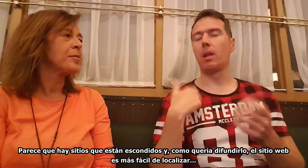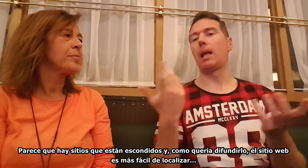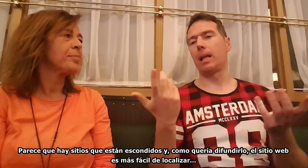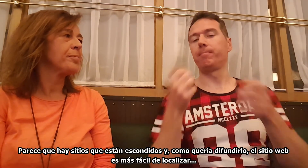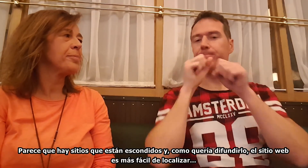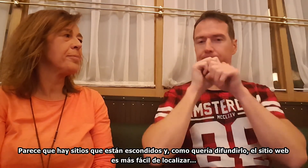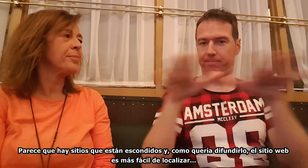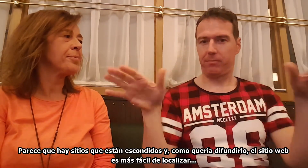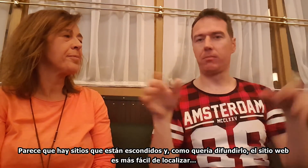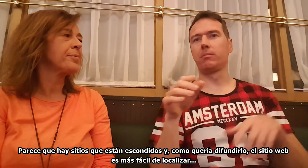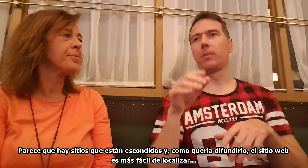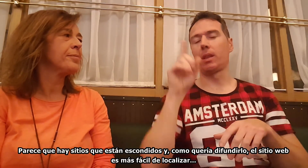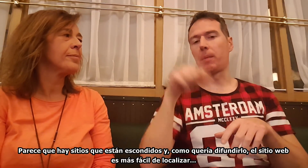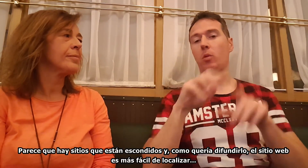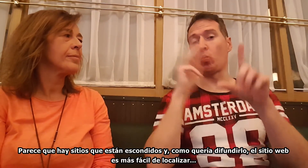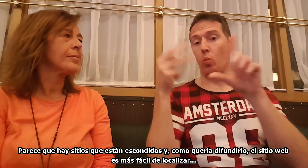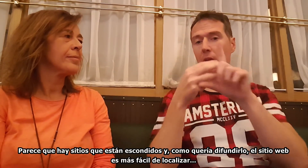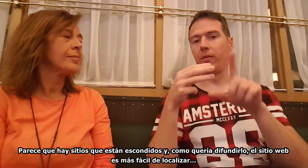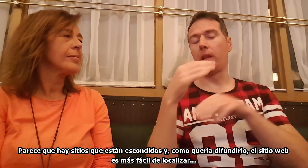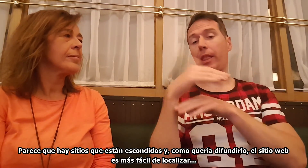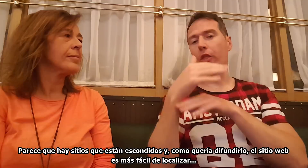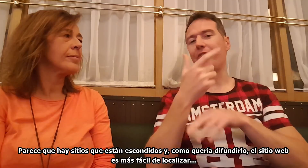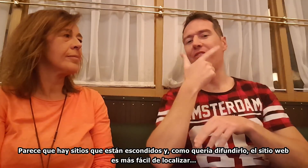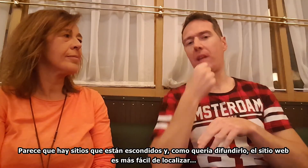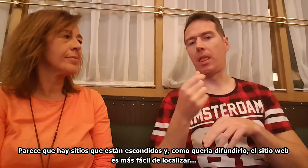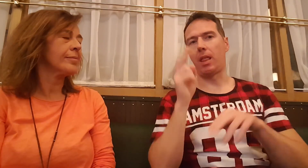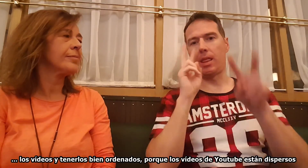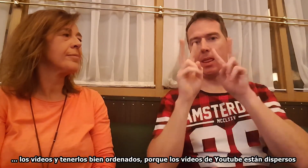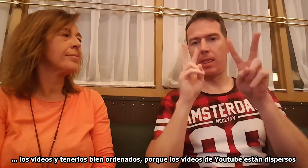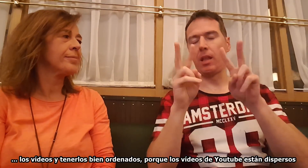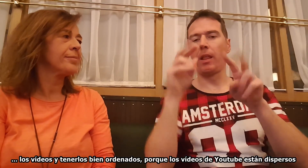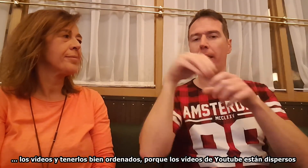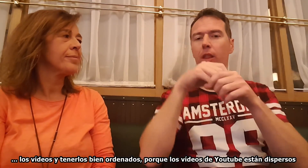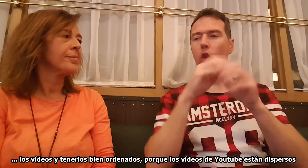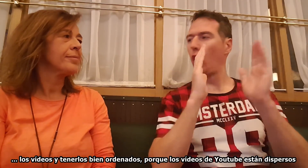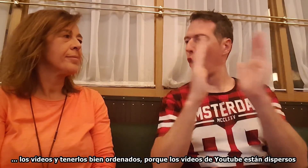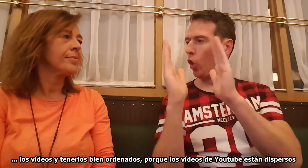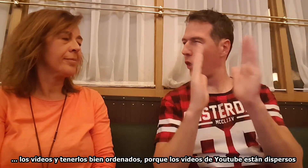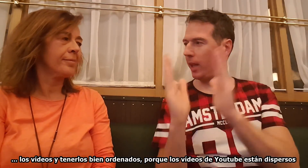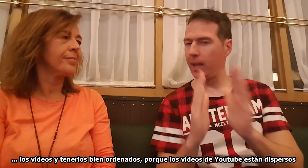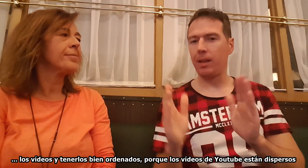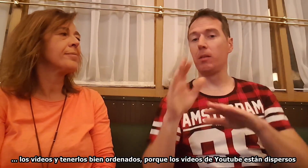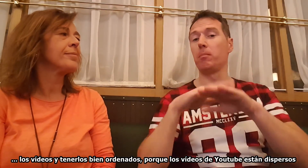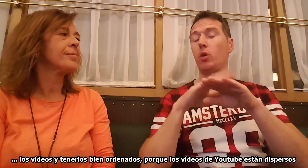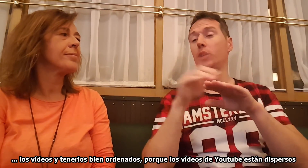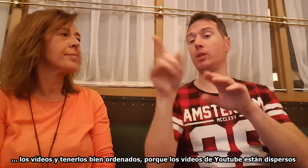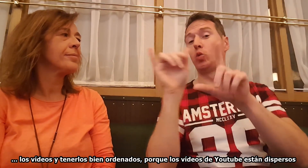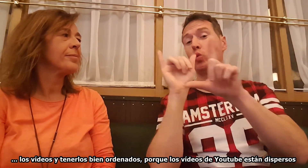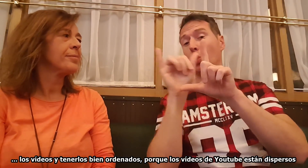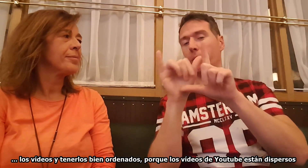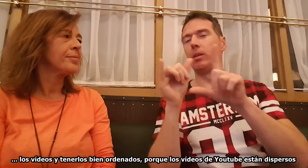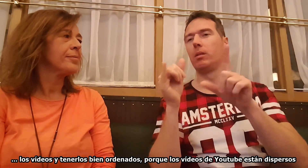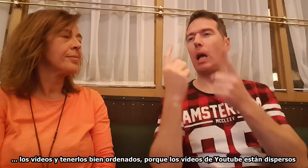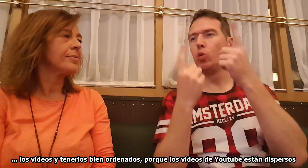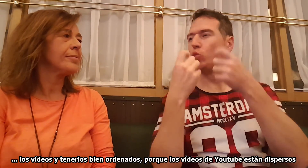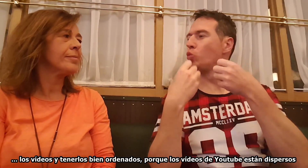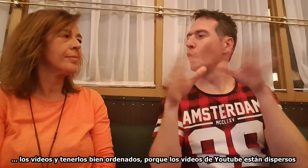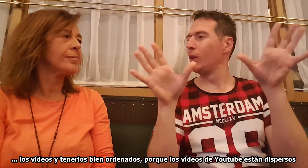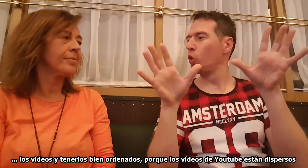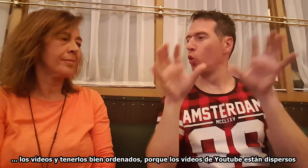web es más fácil de localizar los vídeos y tenerlos bien ordenados. Porque los vídeos de YouTube están